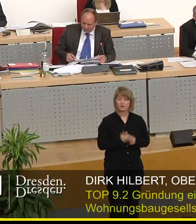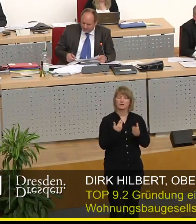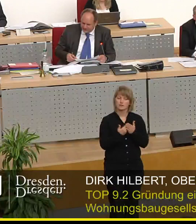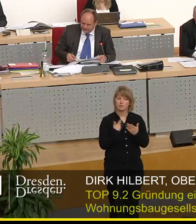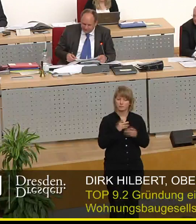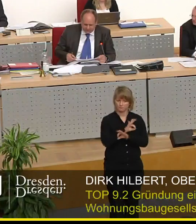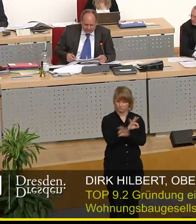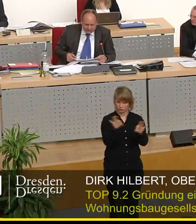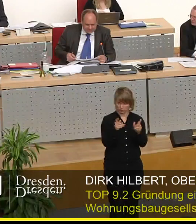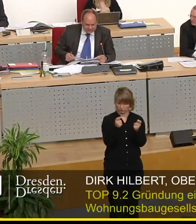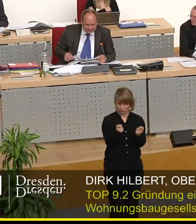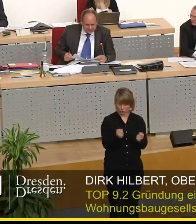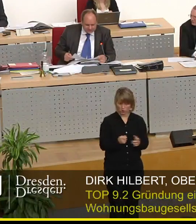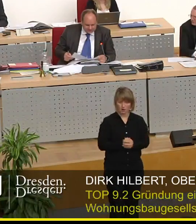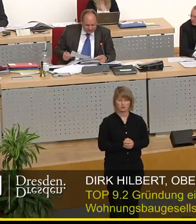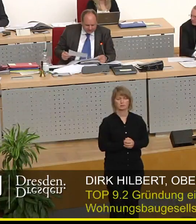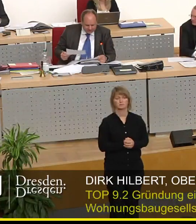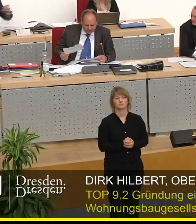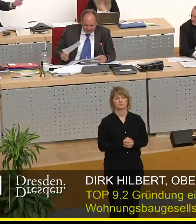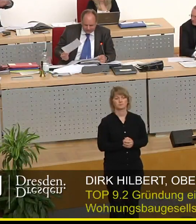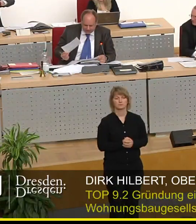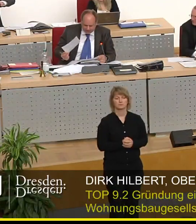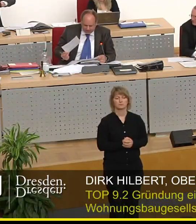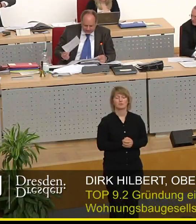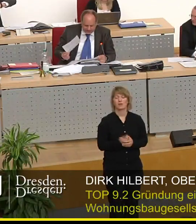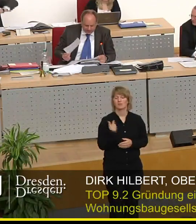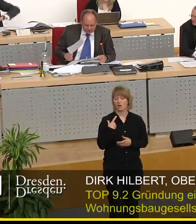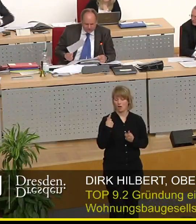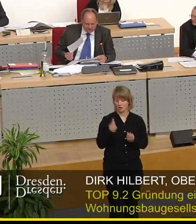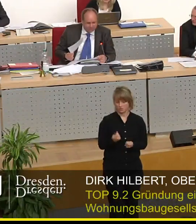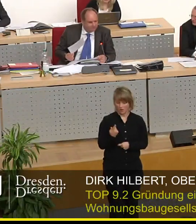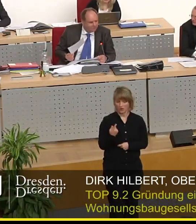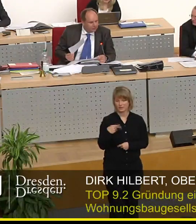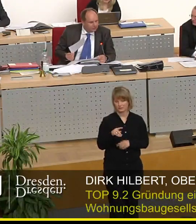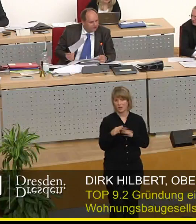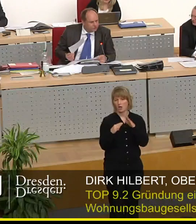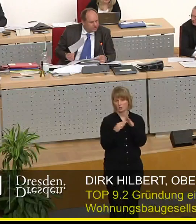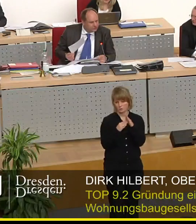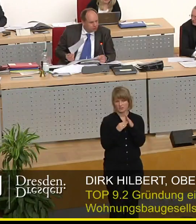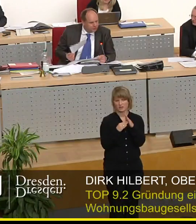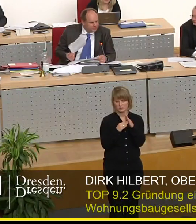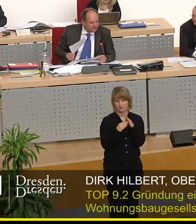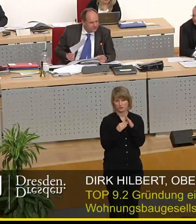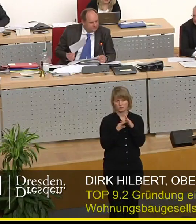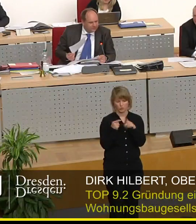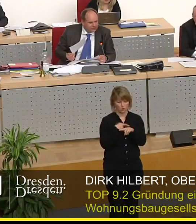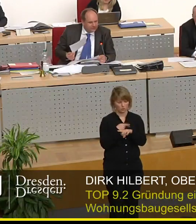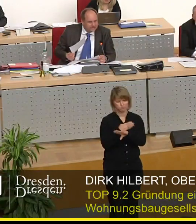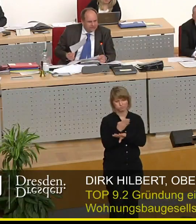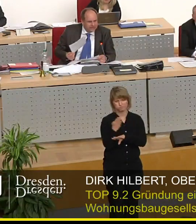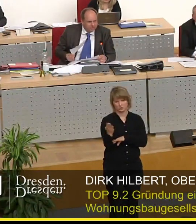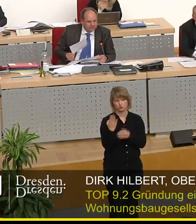Vorschlag unterbreiten es ist beantragt worden jetzt eine Auszeit zu machen und da wir schon sehr spät sind